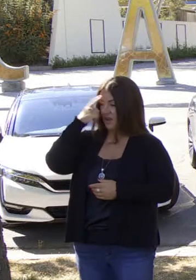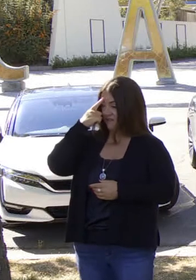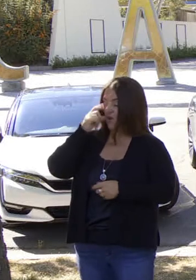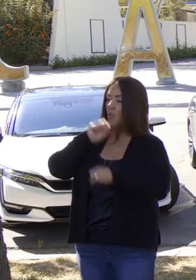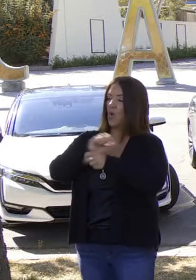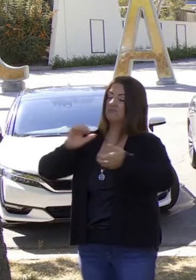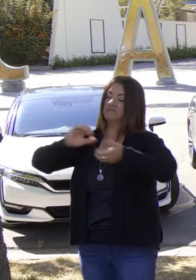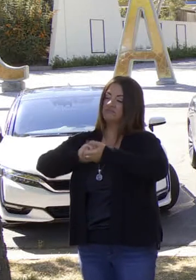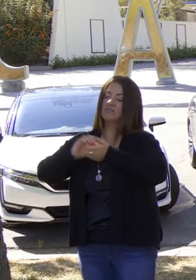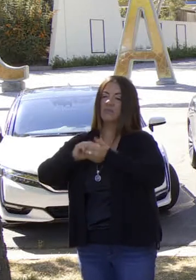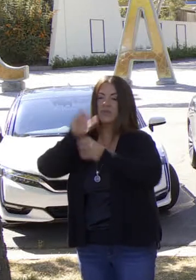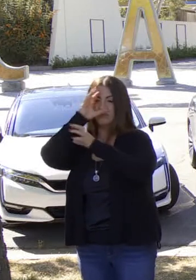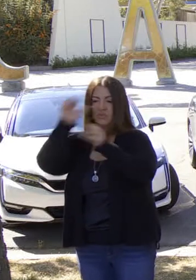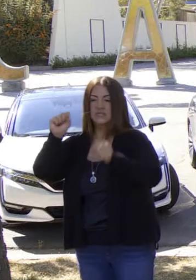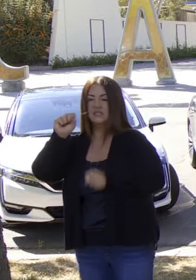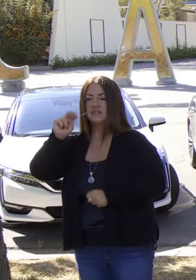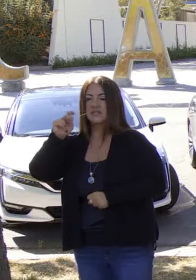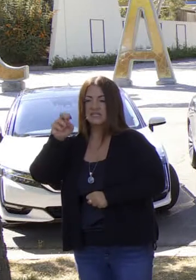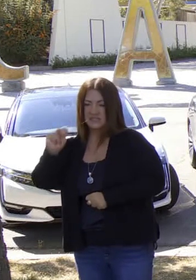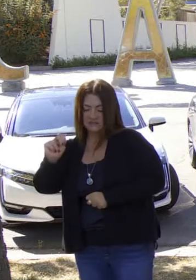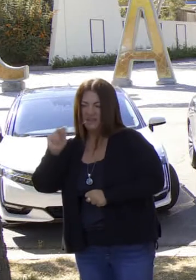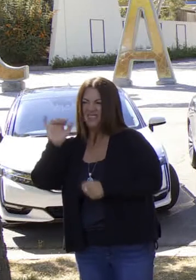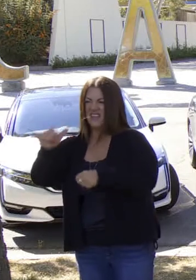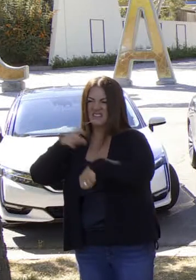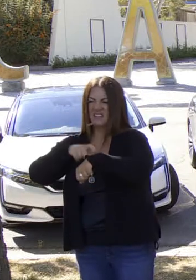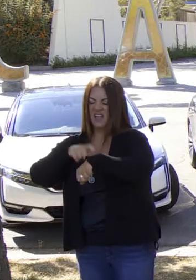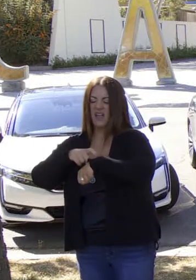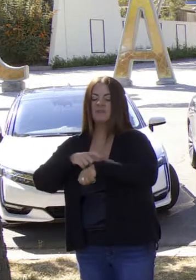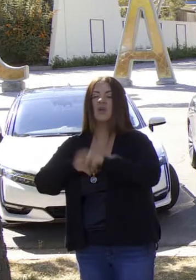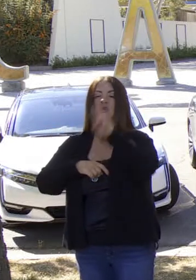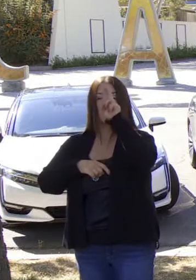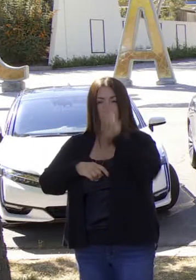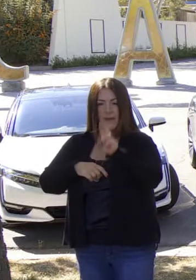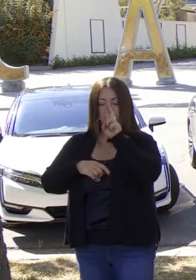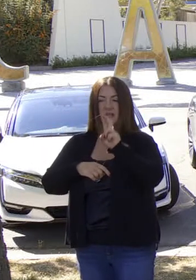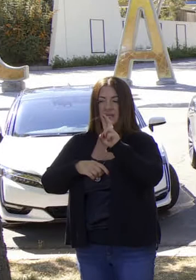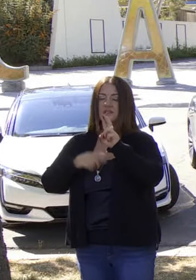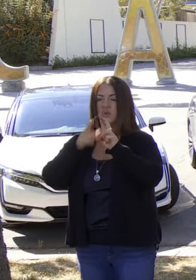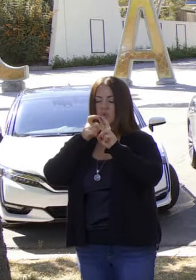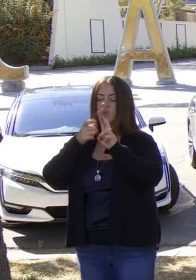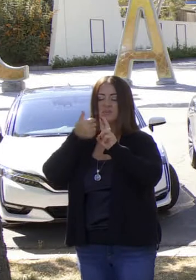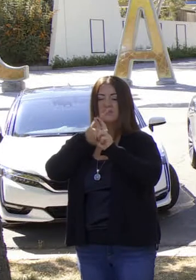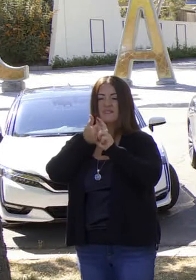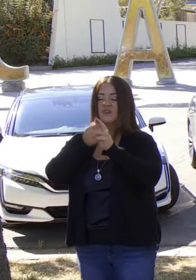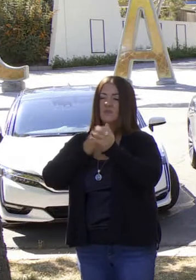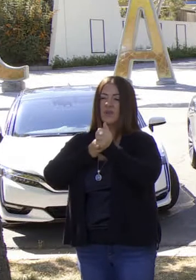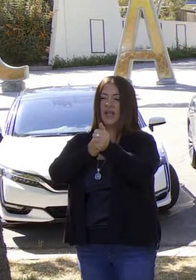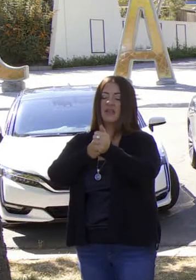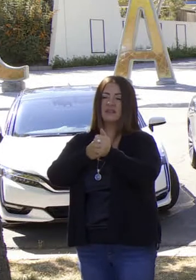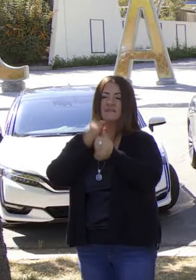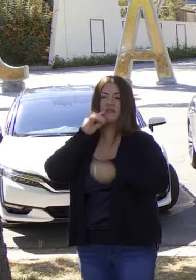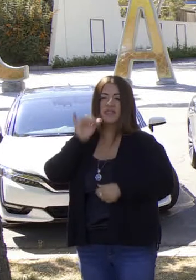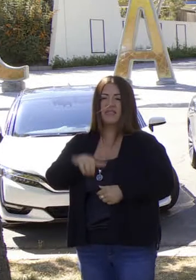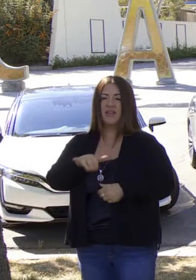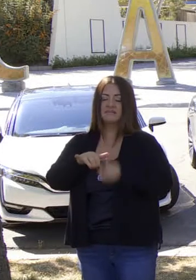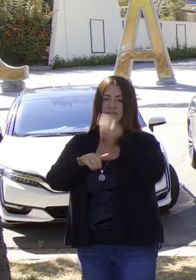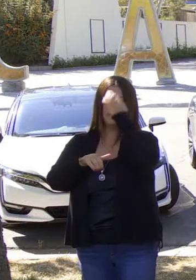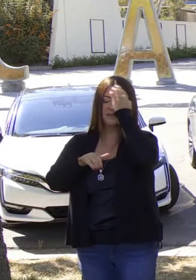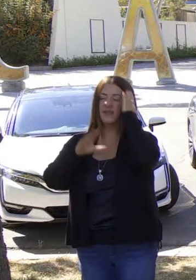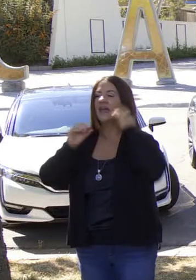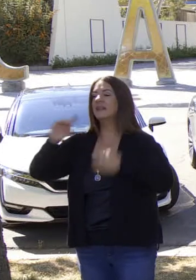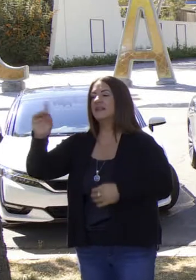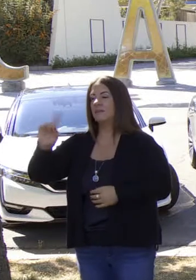Nixon, la ley de aire limpio fue avanzada. Los republicanos, no solo demócratas, han encabezado estos esfuerzos.